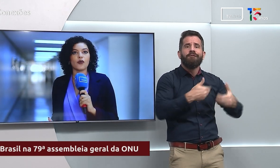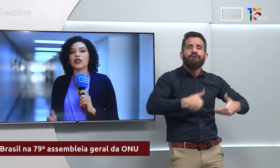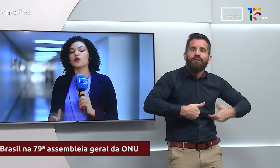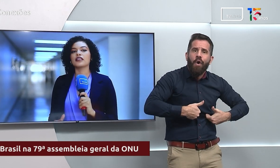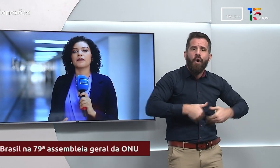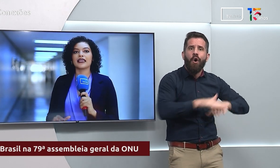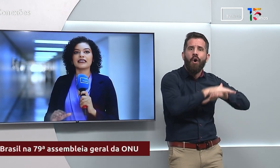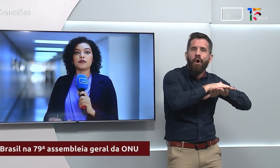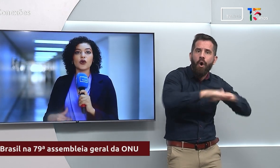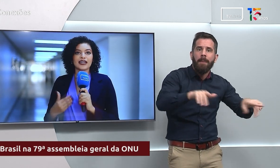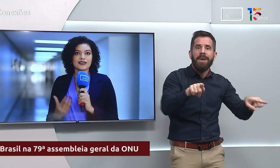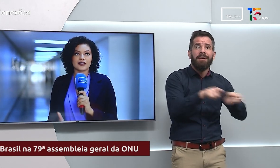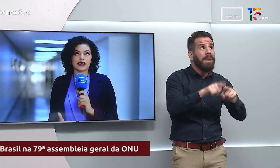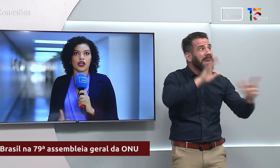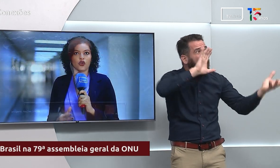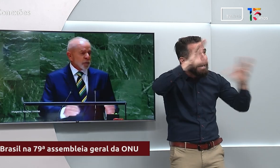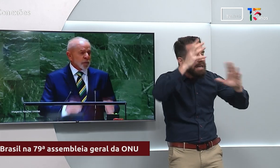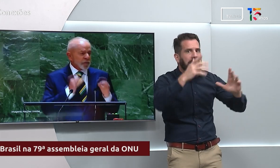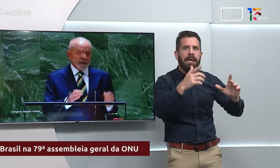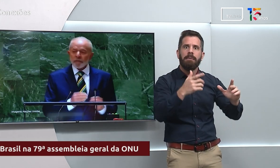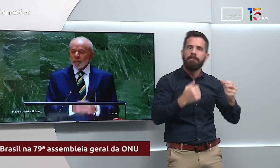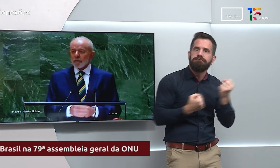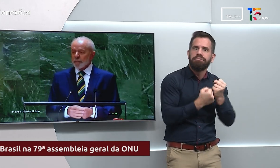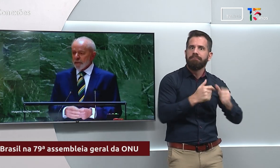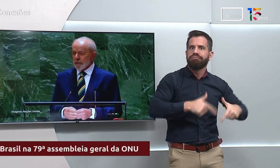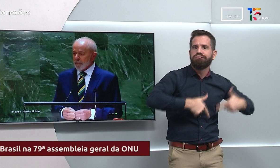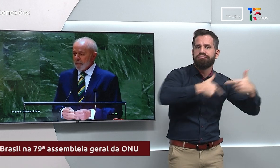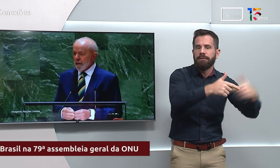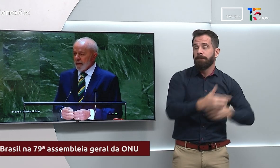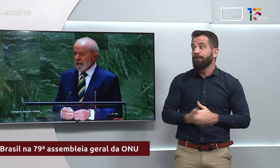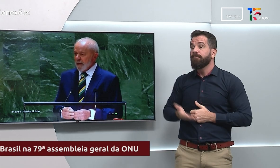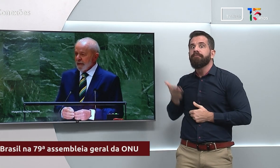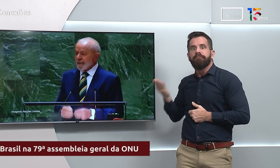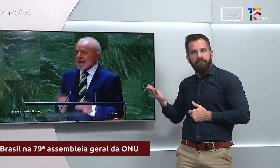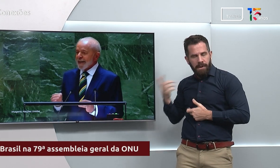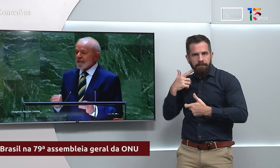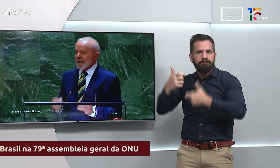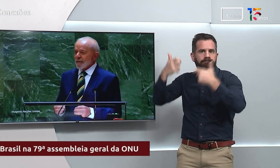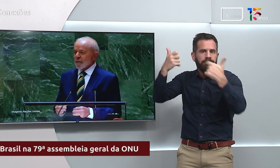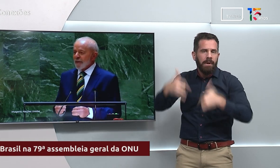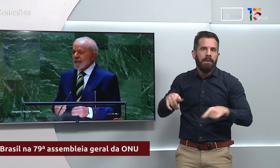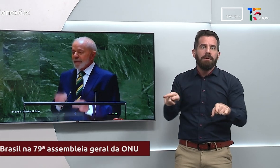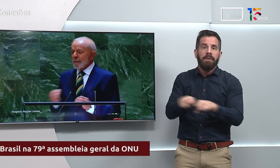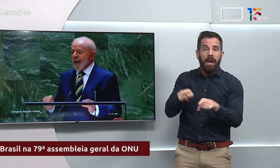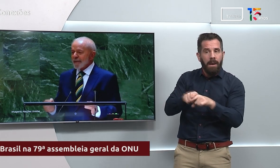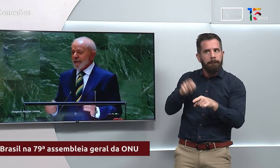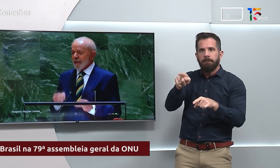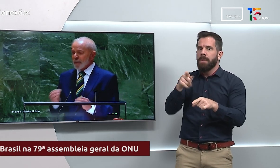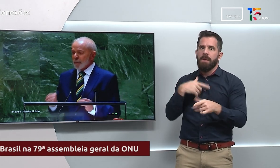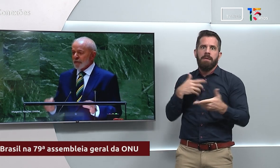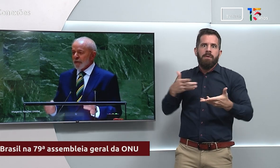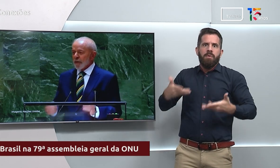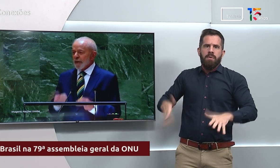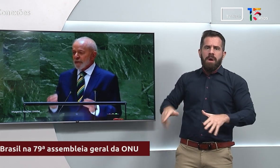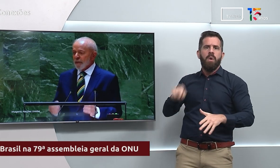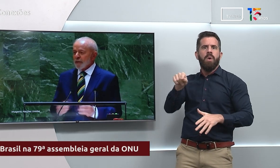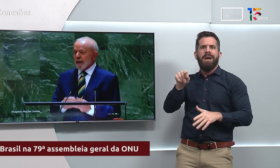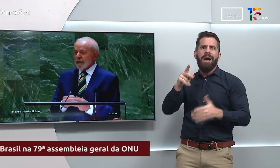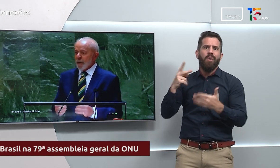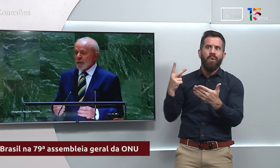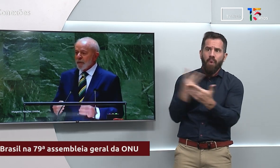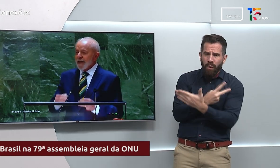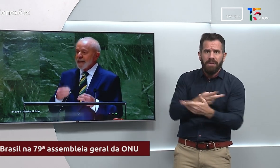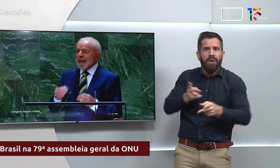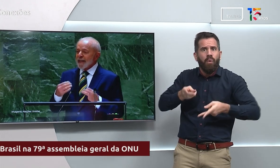defendeu a luta pela democracia, condenou o extremismo e destacou o banimento da rede social X do Brasil,